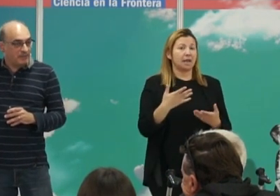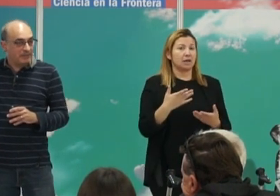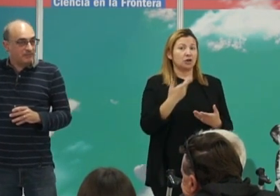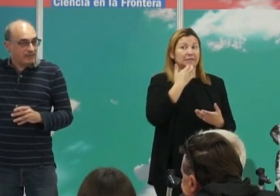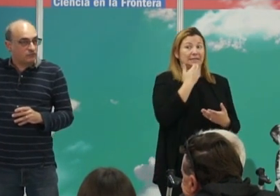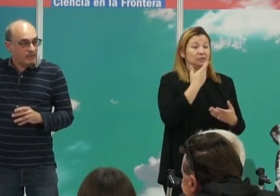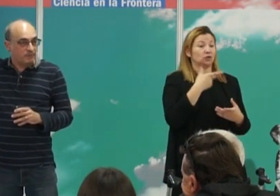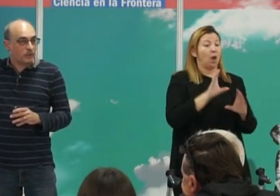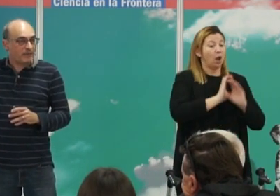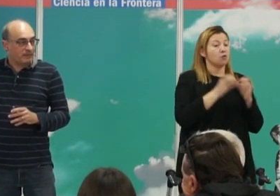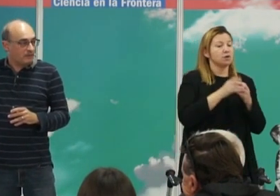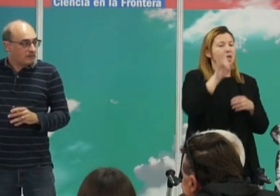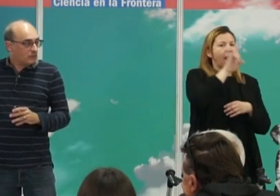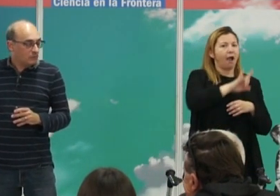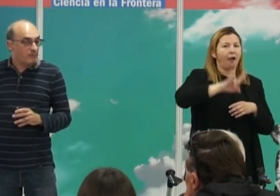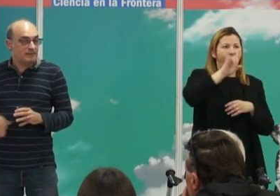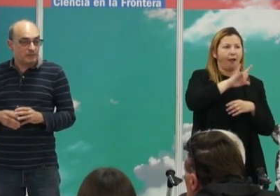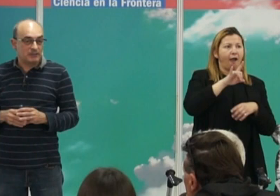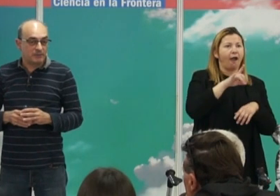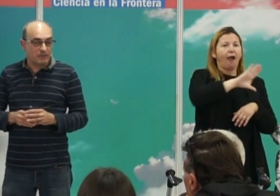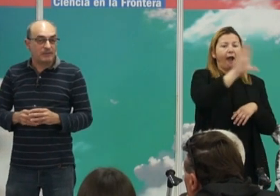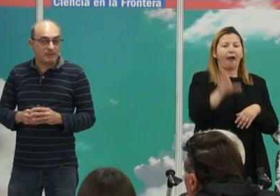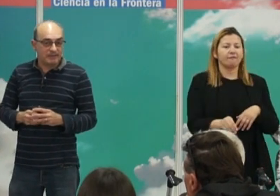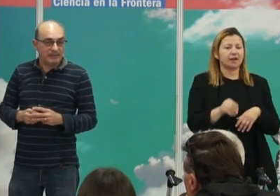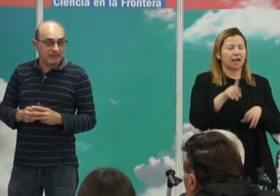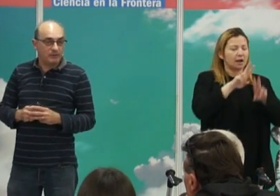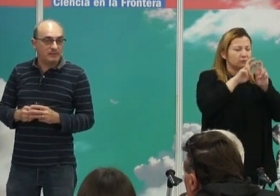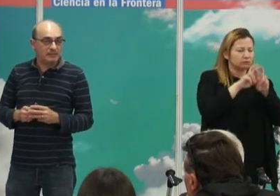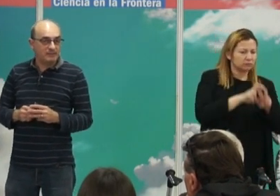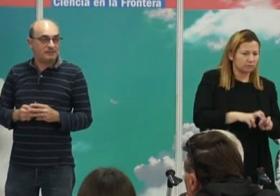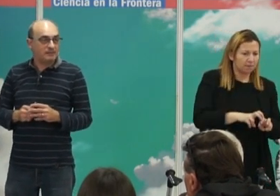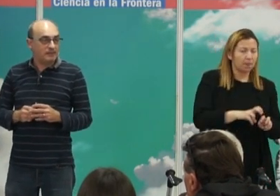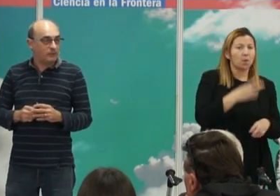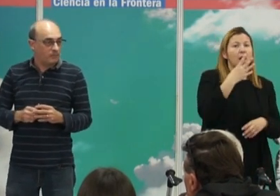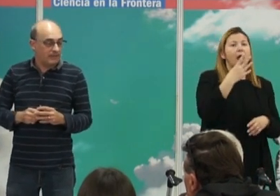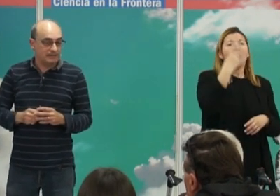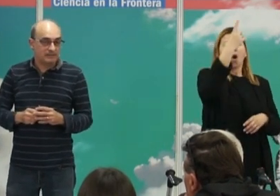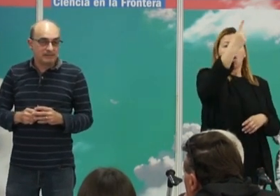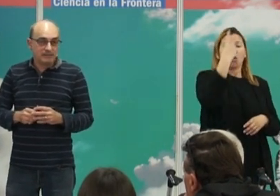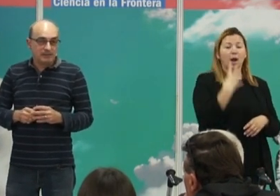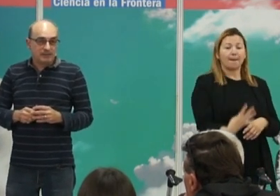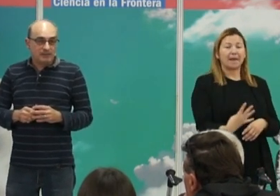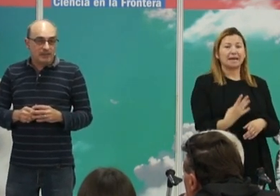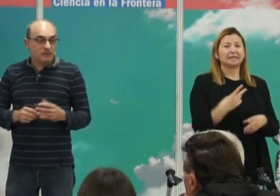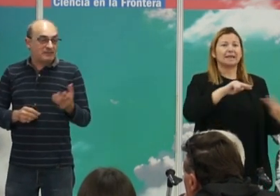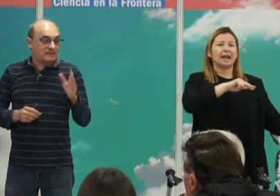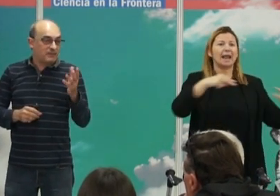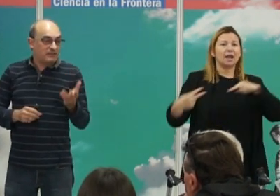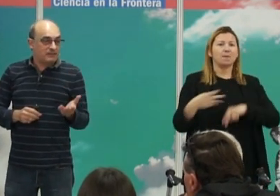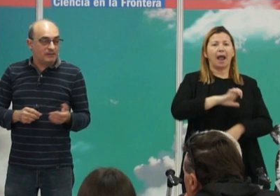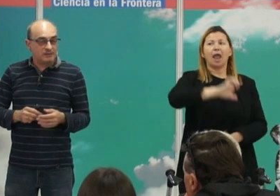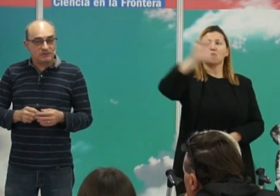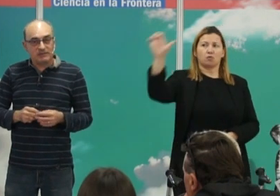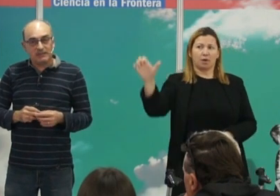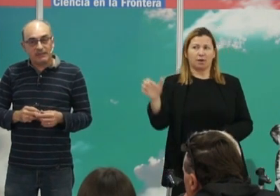comunidad afroamericana fijaos en promedio un 24 porque una cuarta parte del genoma es europea esto pasa